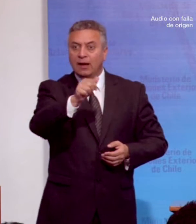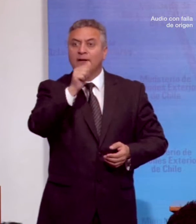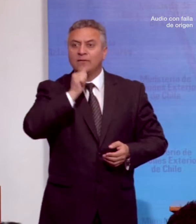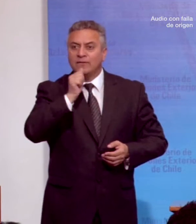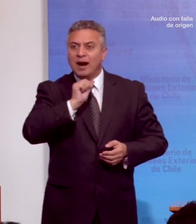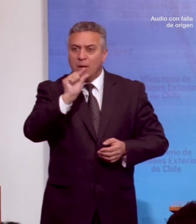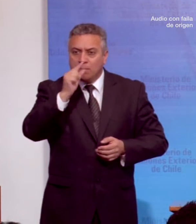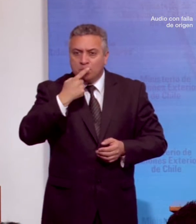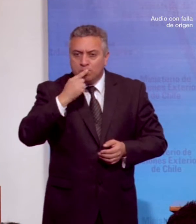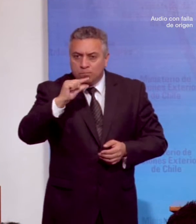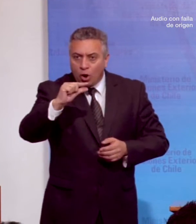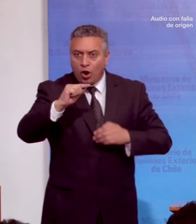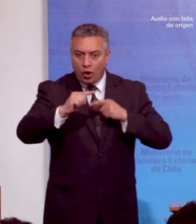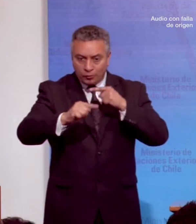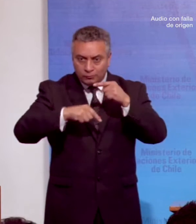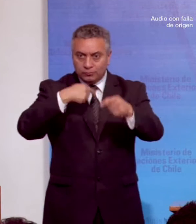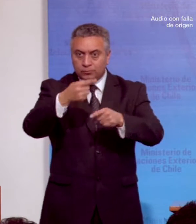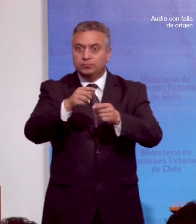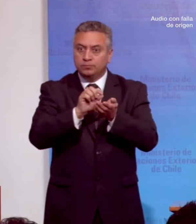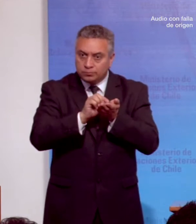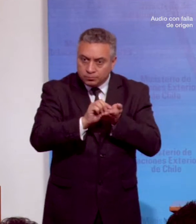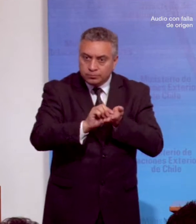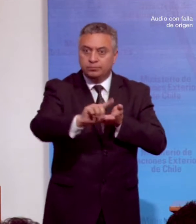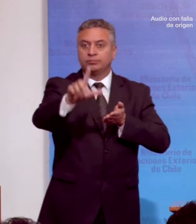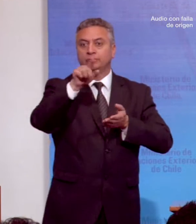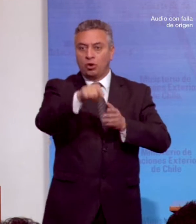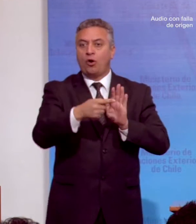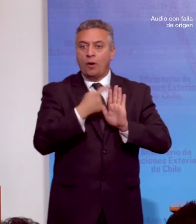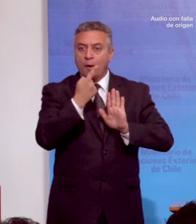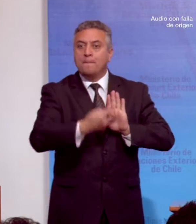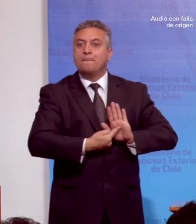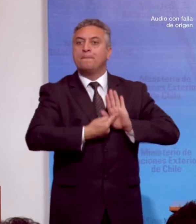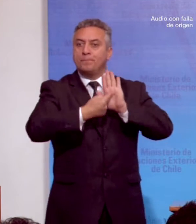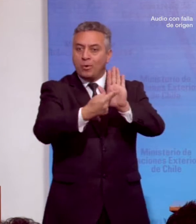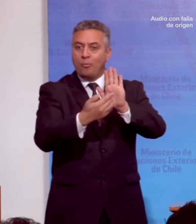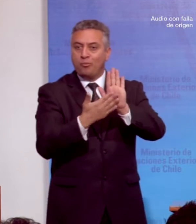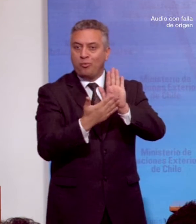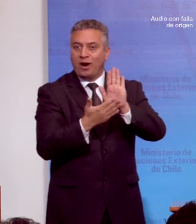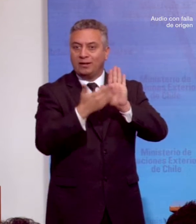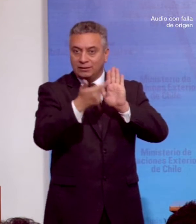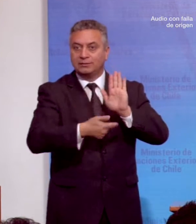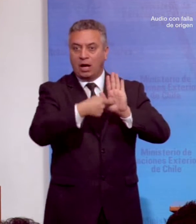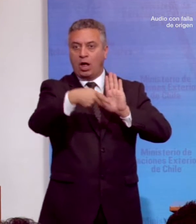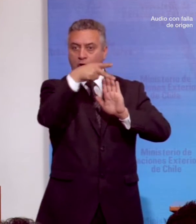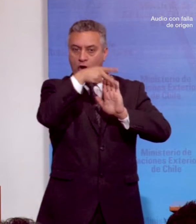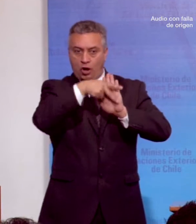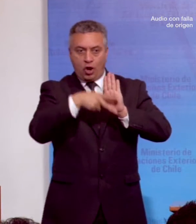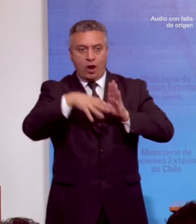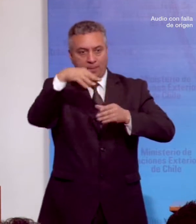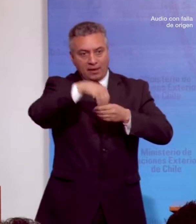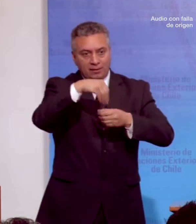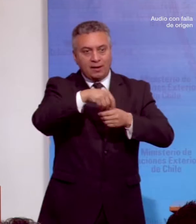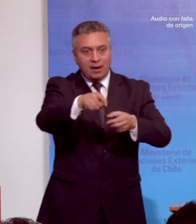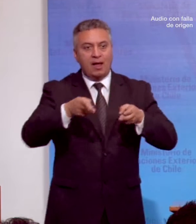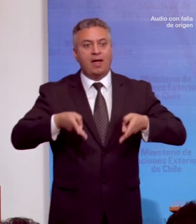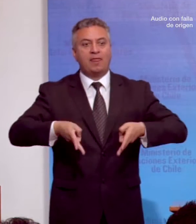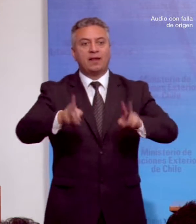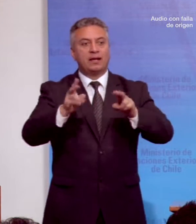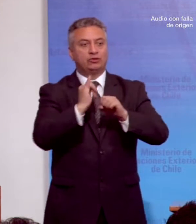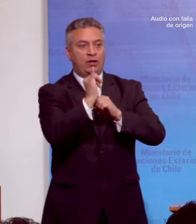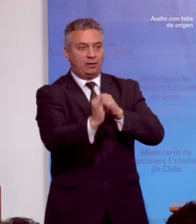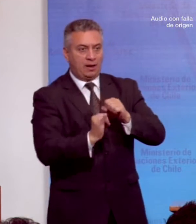primer informe, que contendrá las bases de una propuesta de adecuación de nuestra normativa interna al derecho internacional,